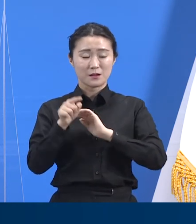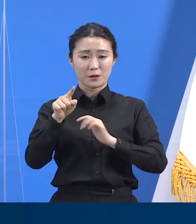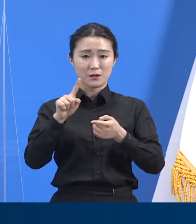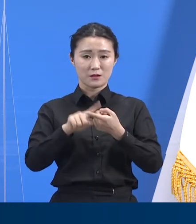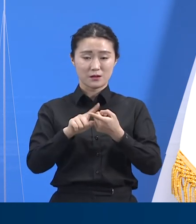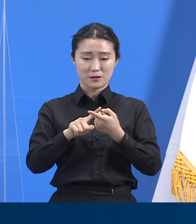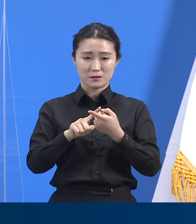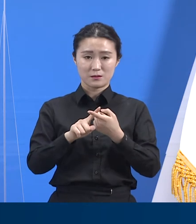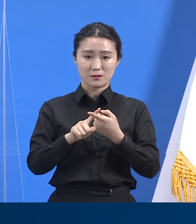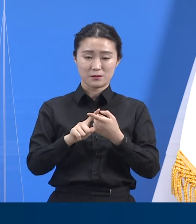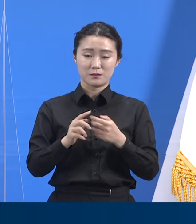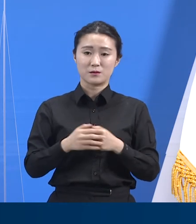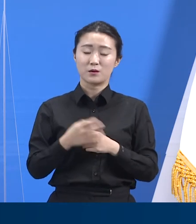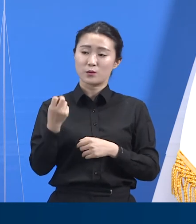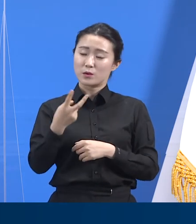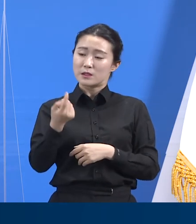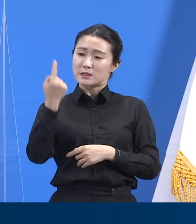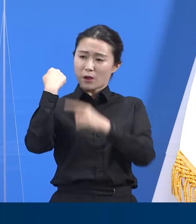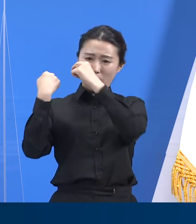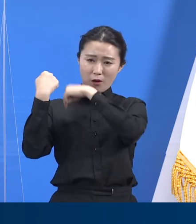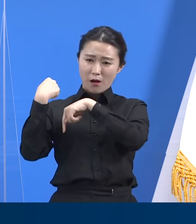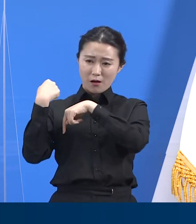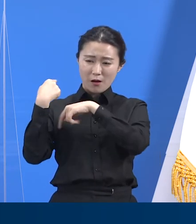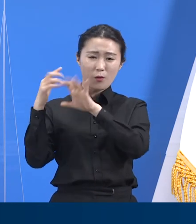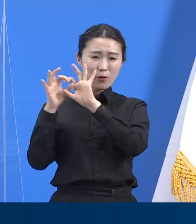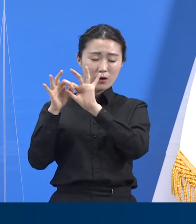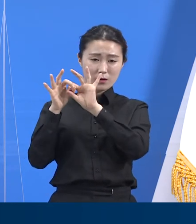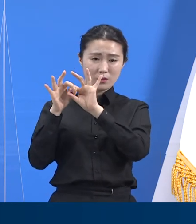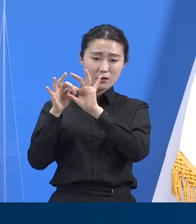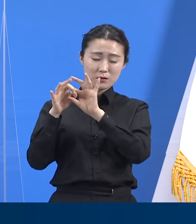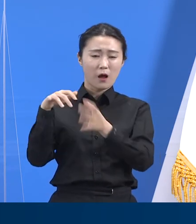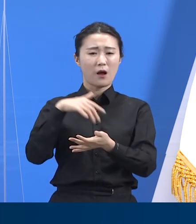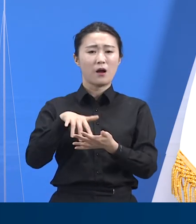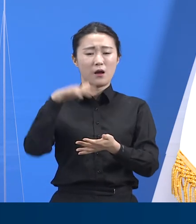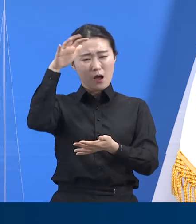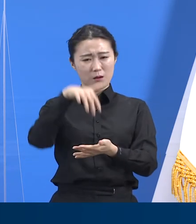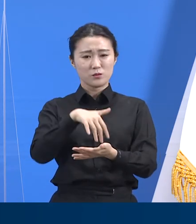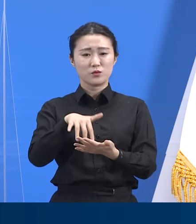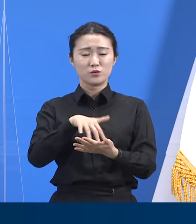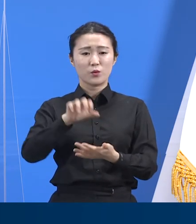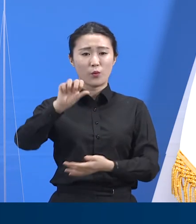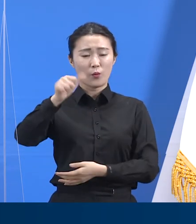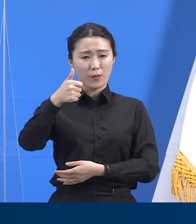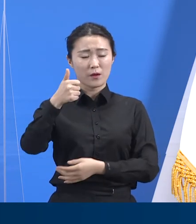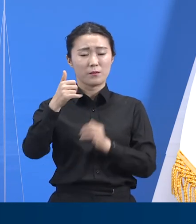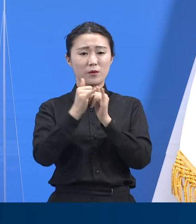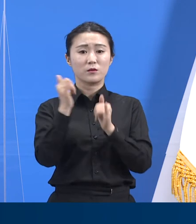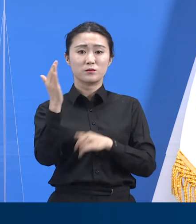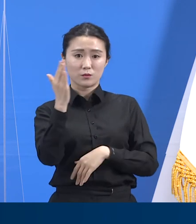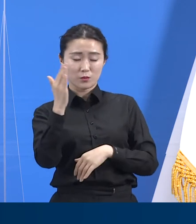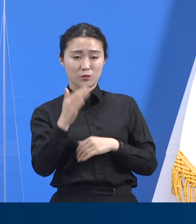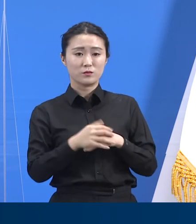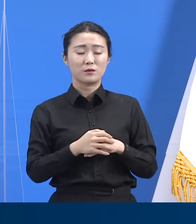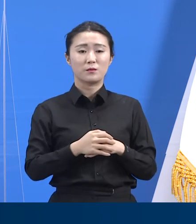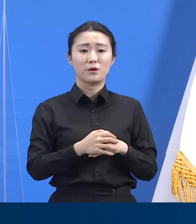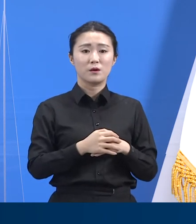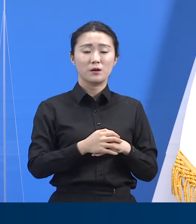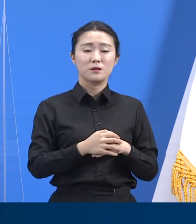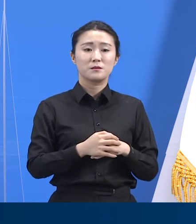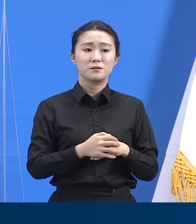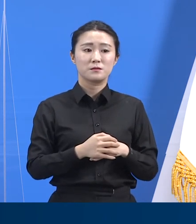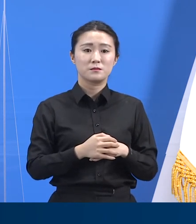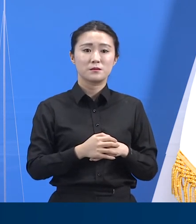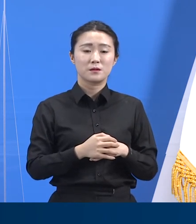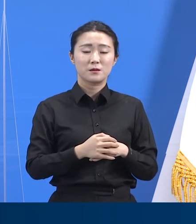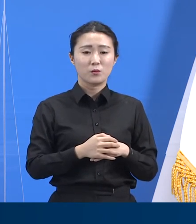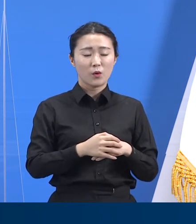338명 등 누적 541명입니다. 그 중 성남, 광주, 하남, 여주, 이천, 양평 등